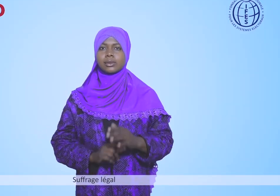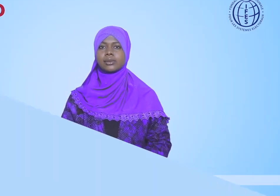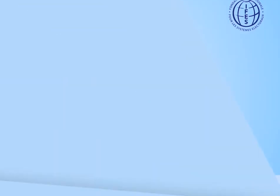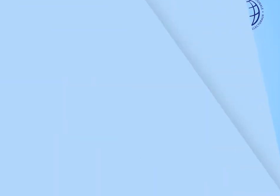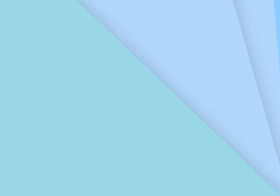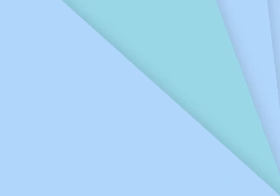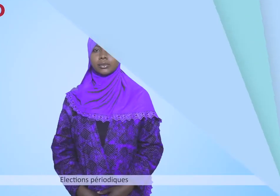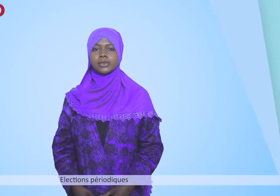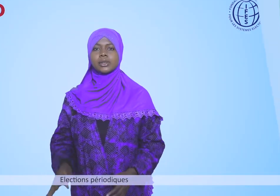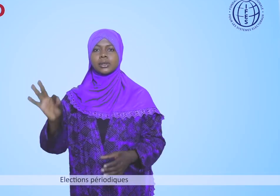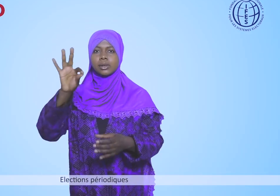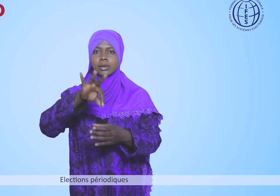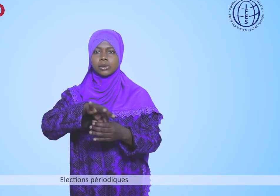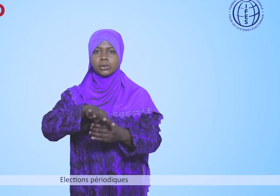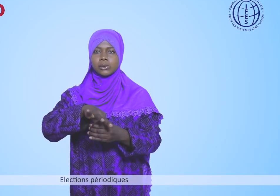Élections périodiques